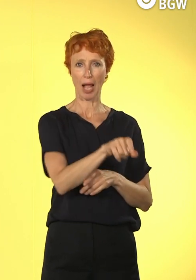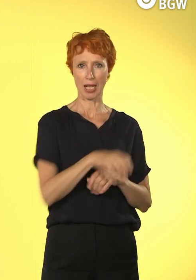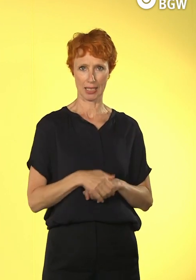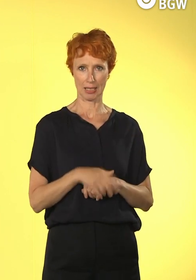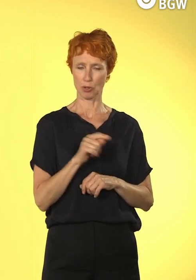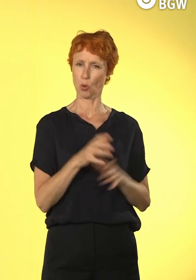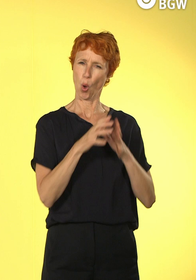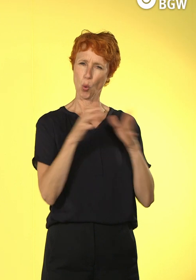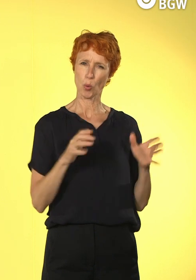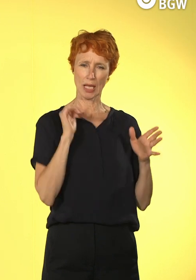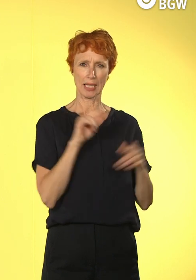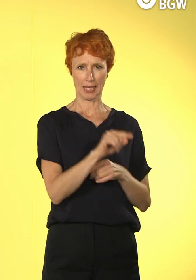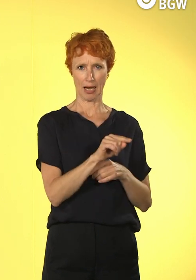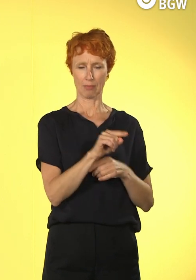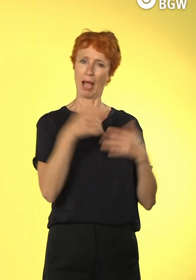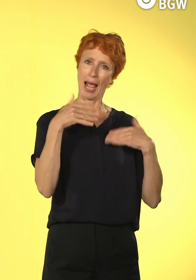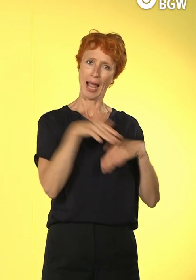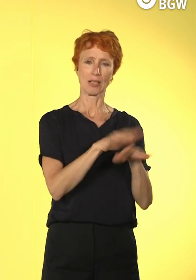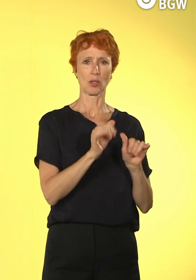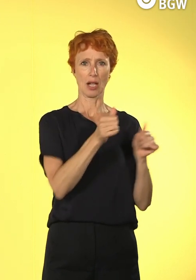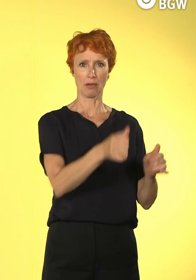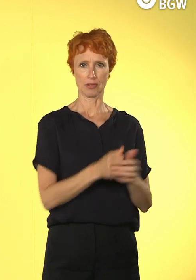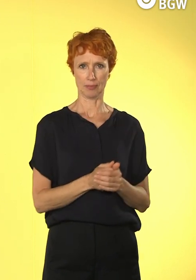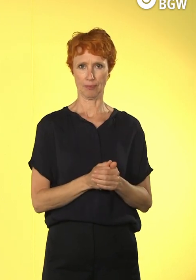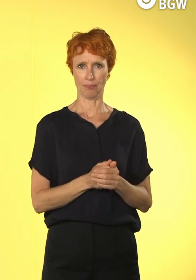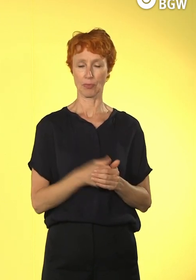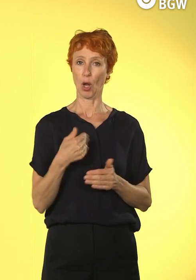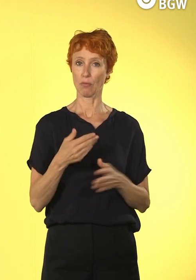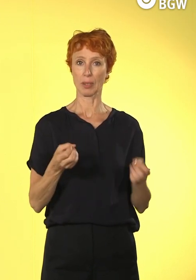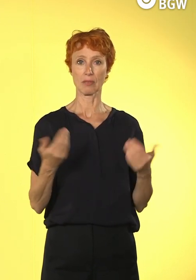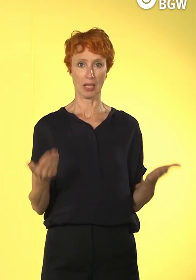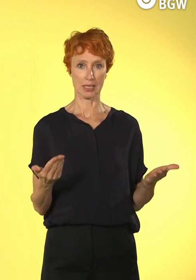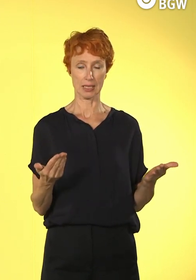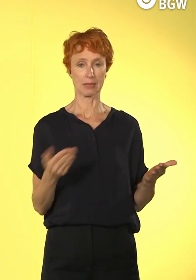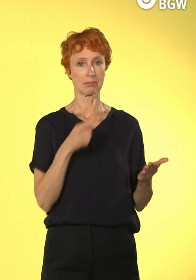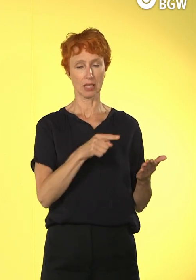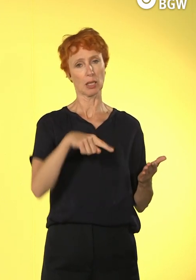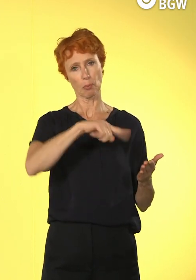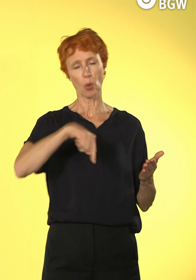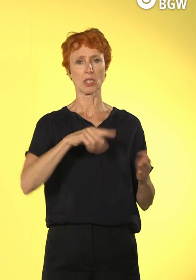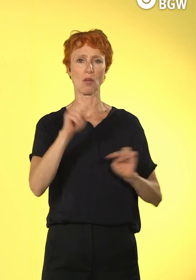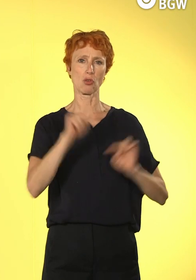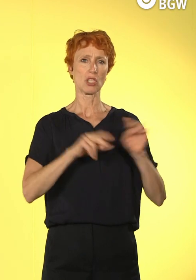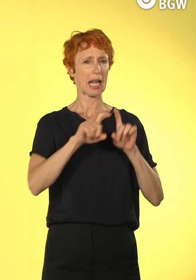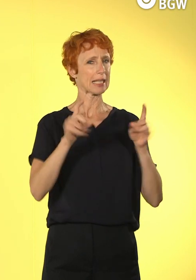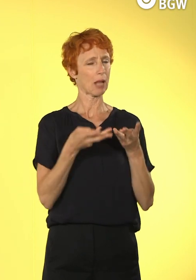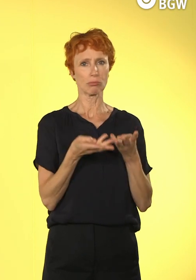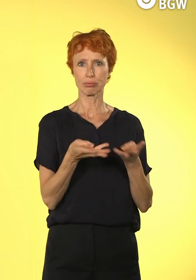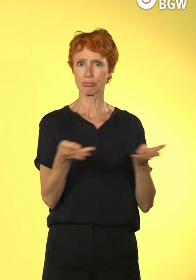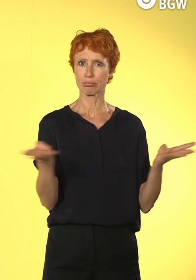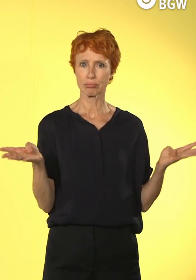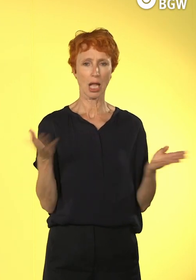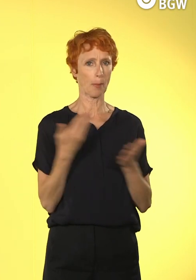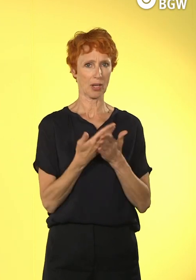Und oft landen bei den Unternehmensentwicklern allerlei Themen, also so ein richtig bunter Blumenstrauß, so auch das Thema Digitalisierung.